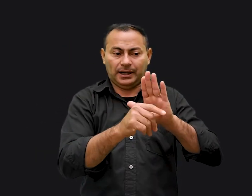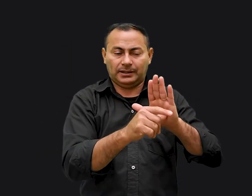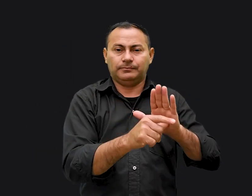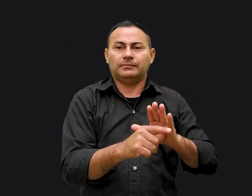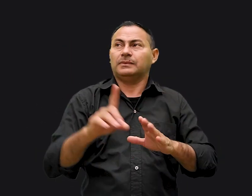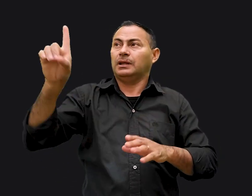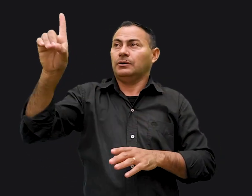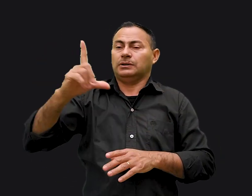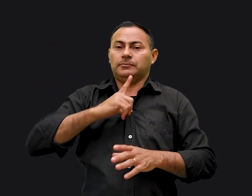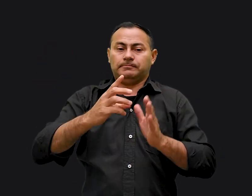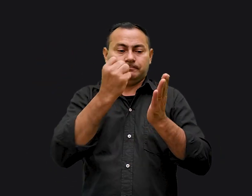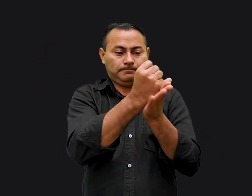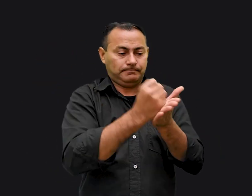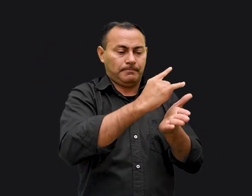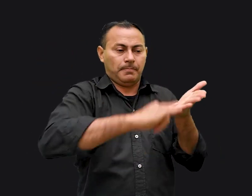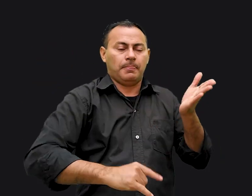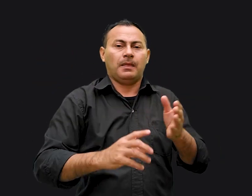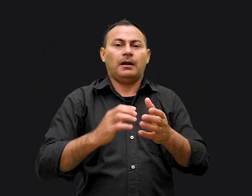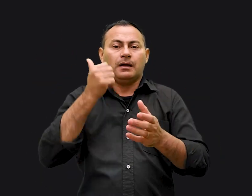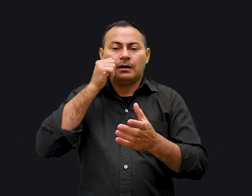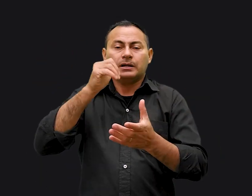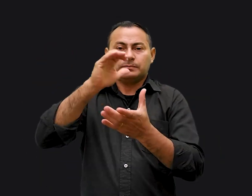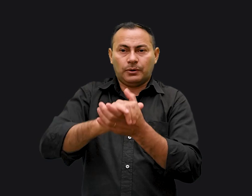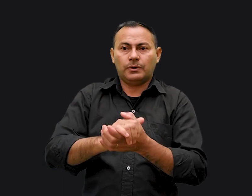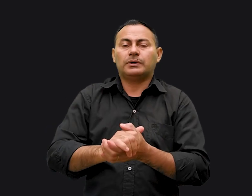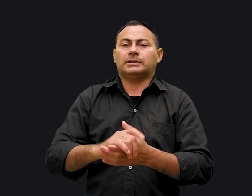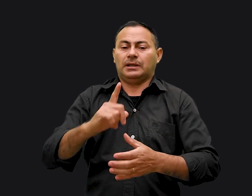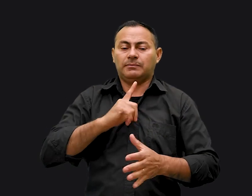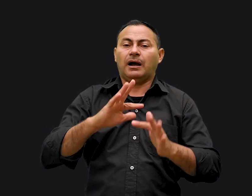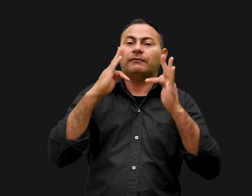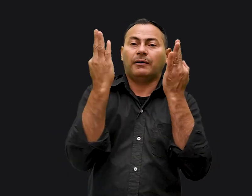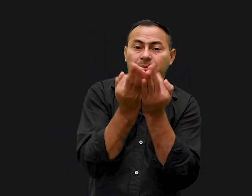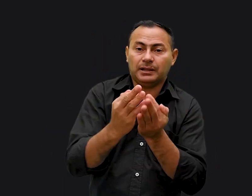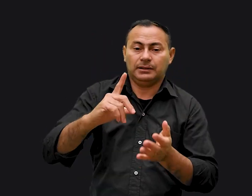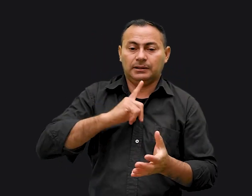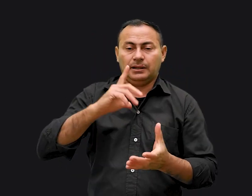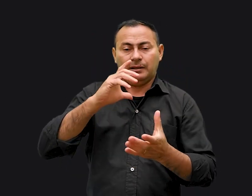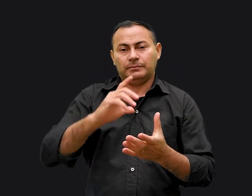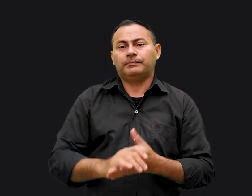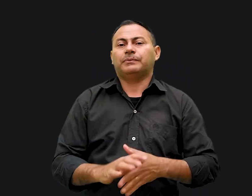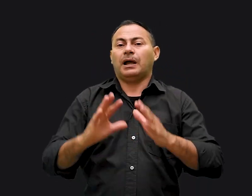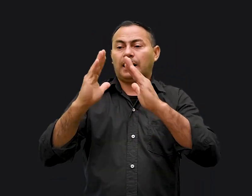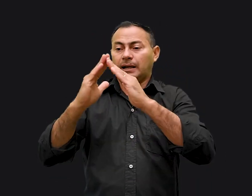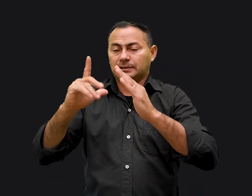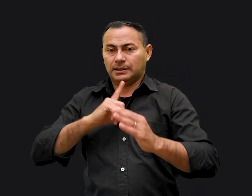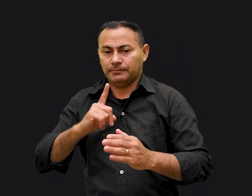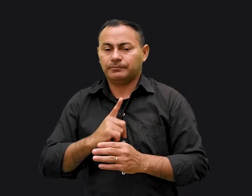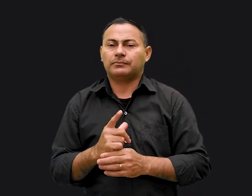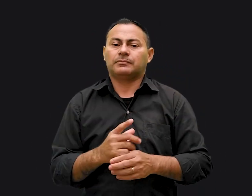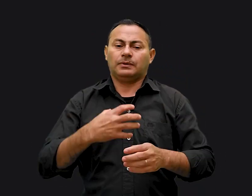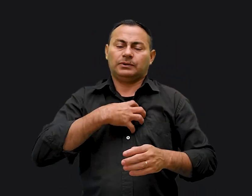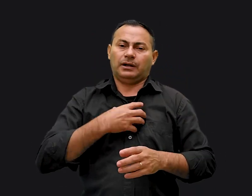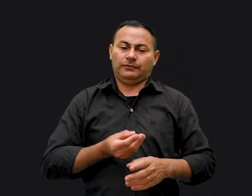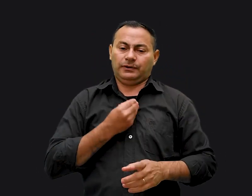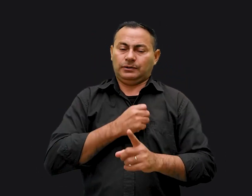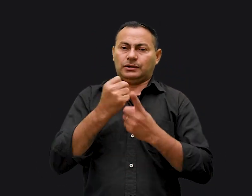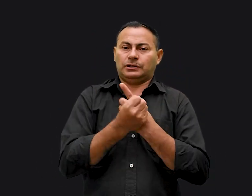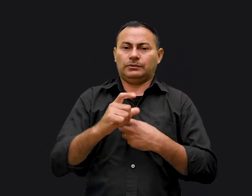tem um testamento do que nós temos A esposa que temos A família que temos A casa que temos A posição que temos e o nosso